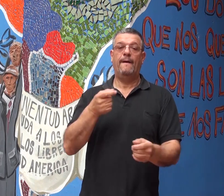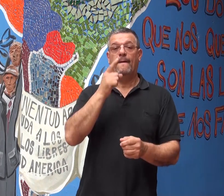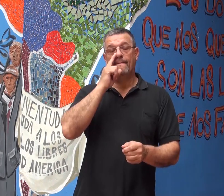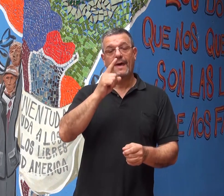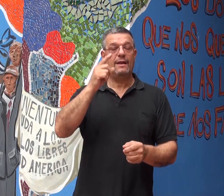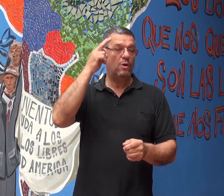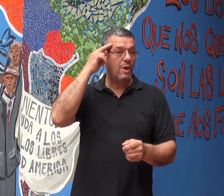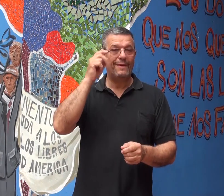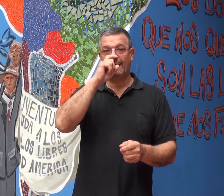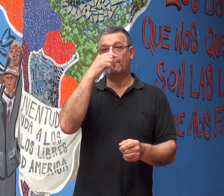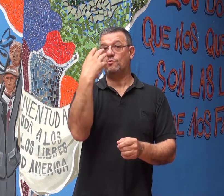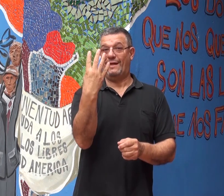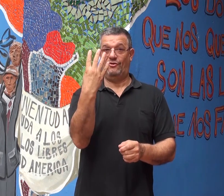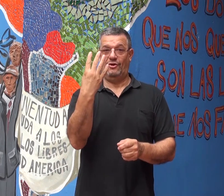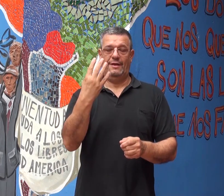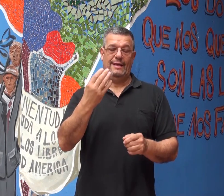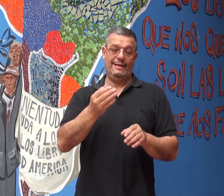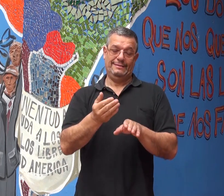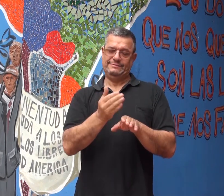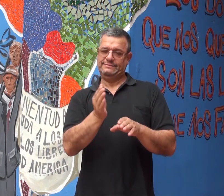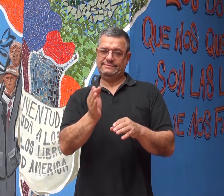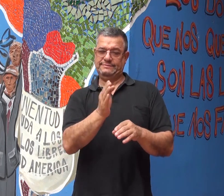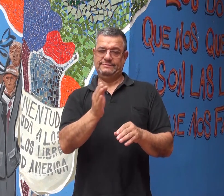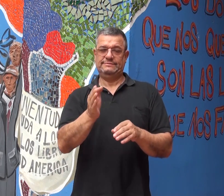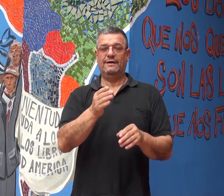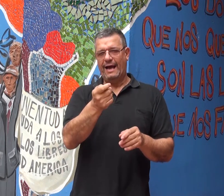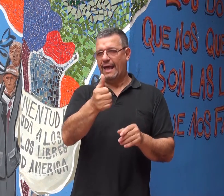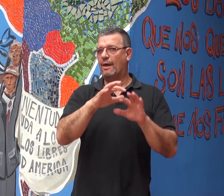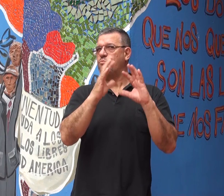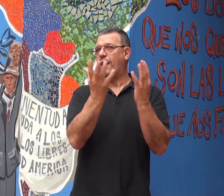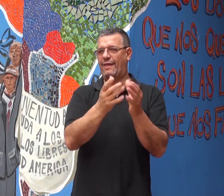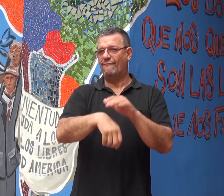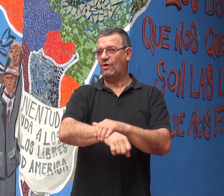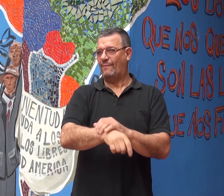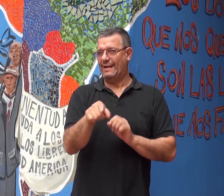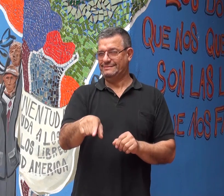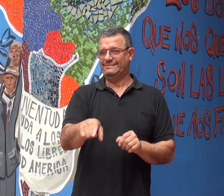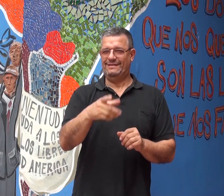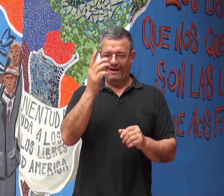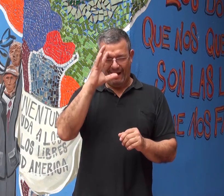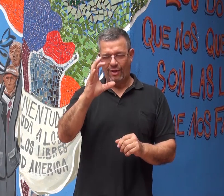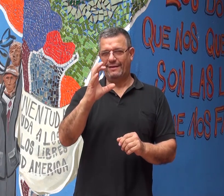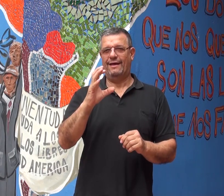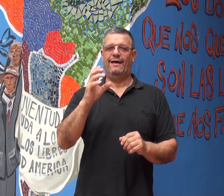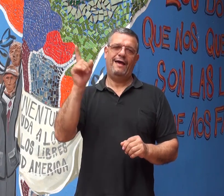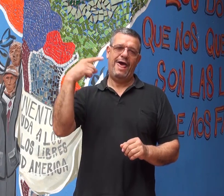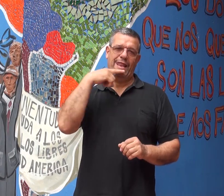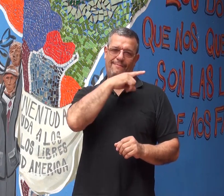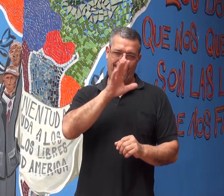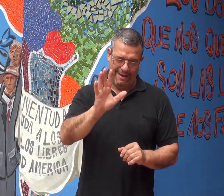1974, casi cuando estaba por disputarse el Mundial de Alemania, me acuerdo, y luego fue